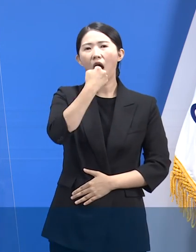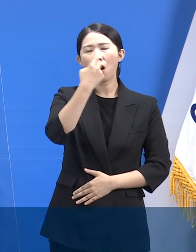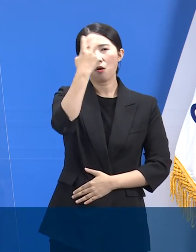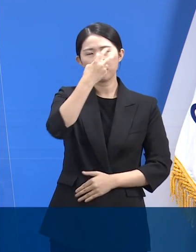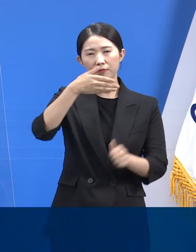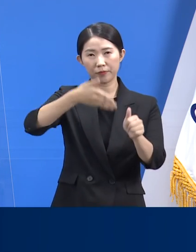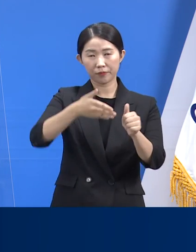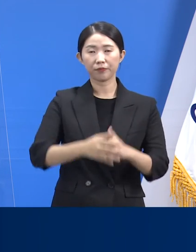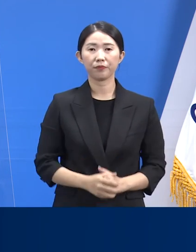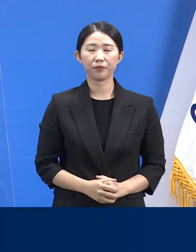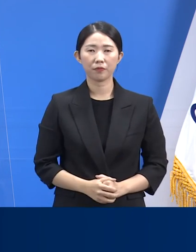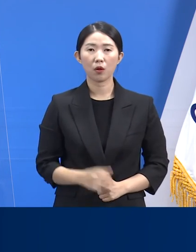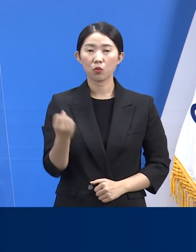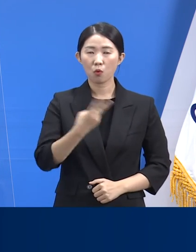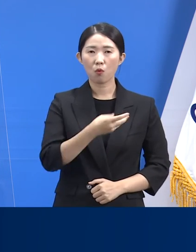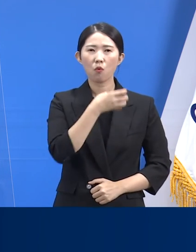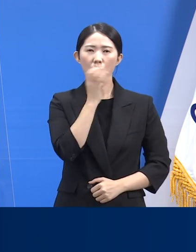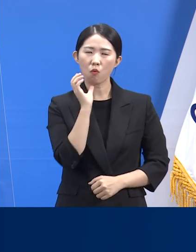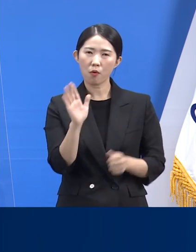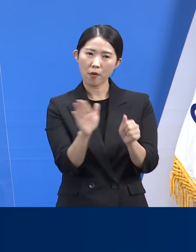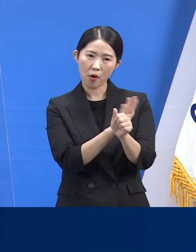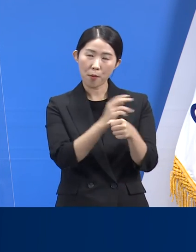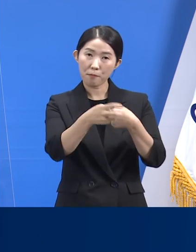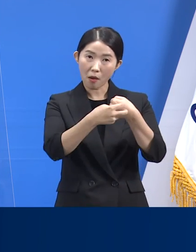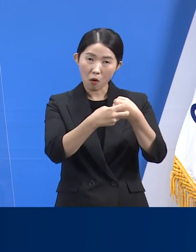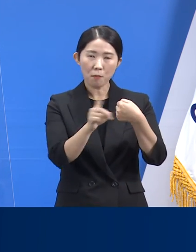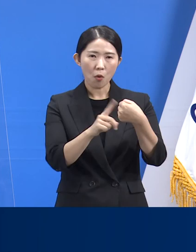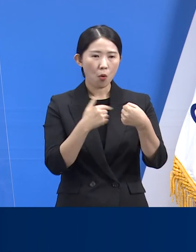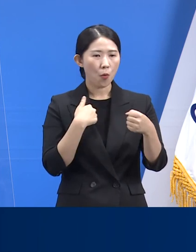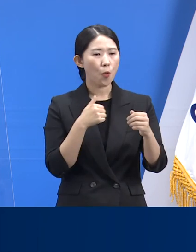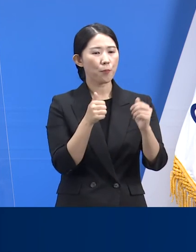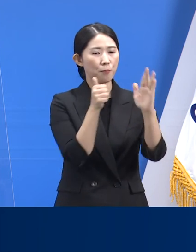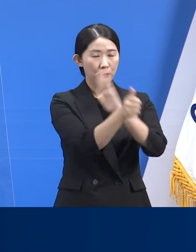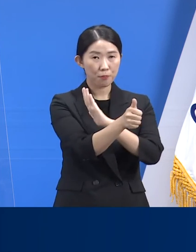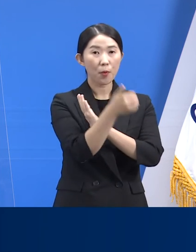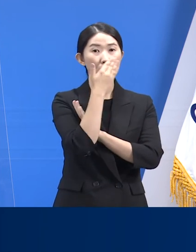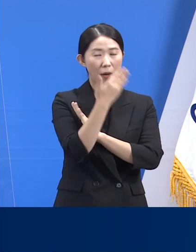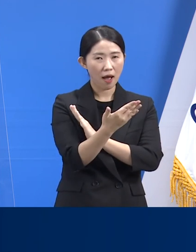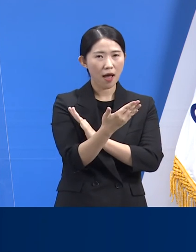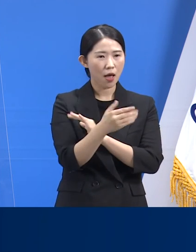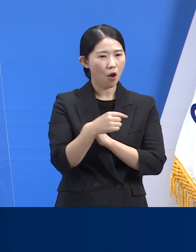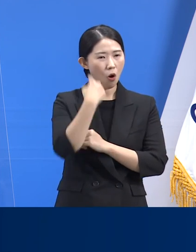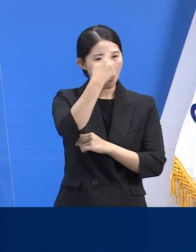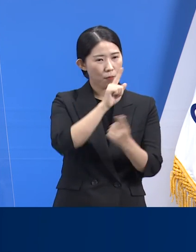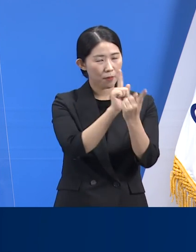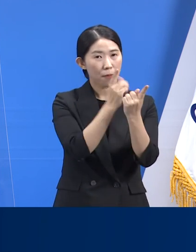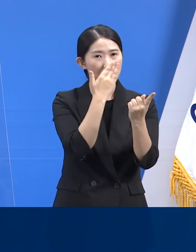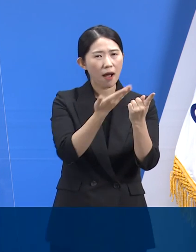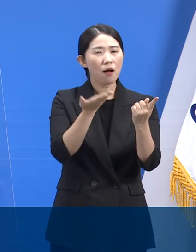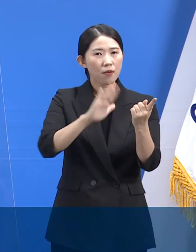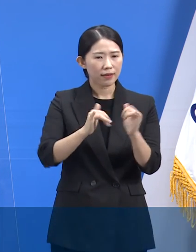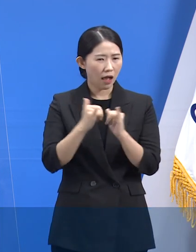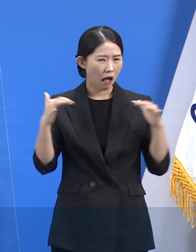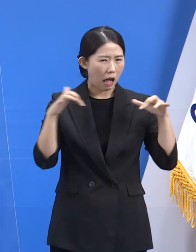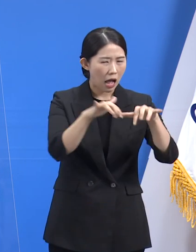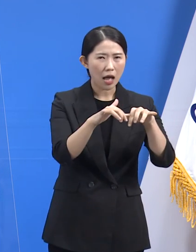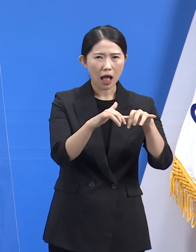요양병원 요양시설의 경우 해당 기간 방문 면회가 허용되며 면회계 분산을 위하여 사전 예약제를 진행 중에 있습니다.